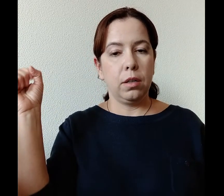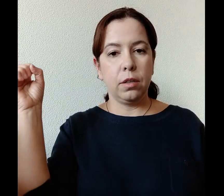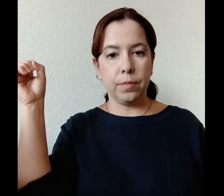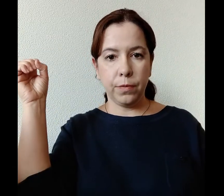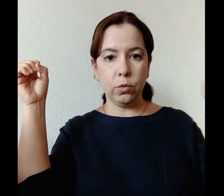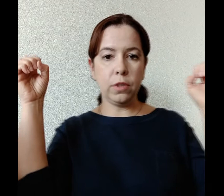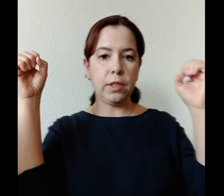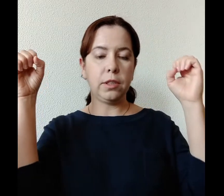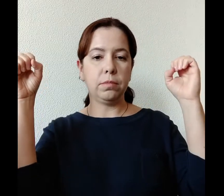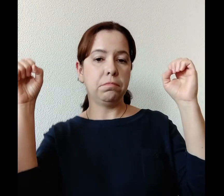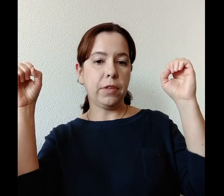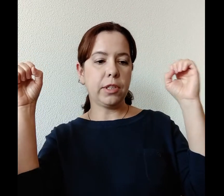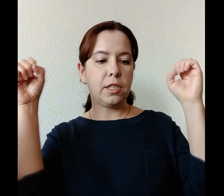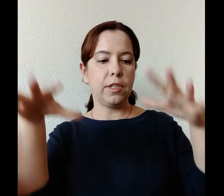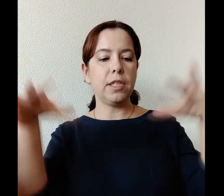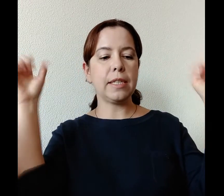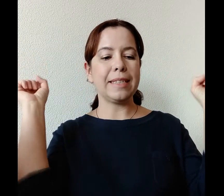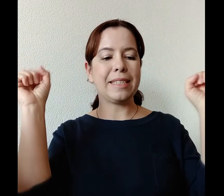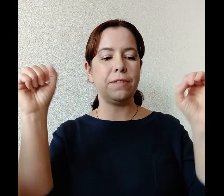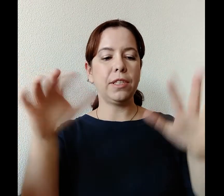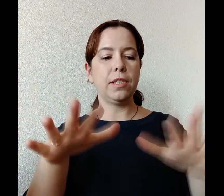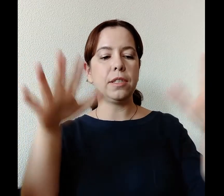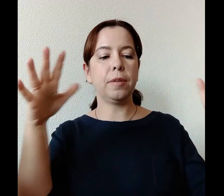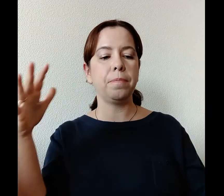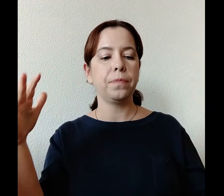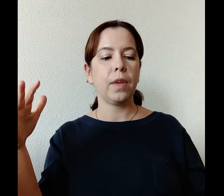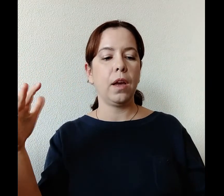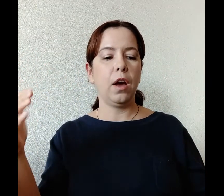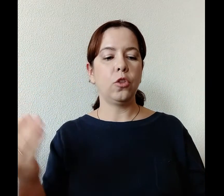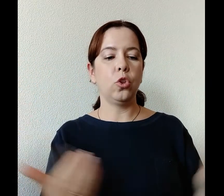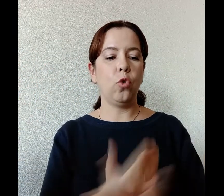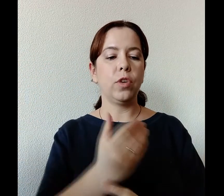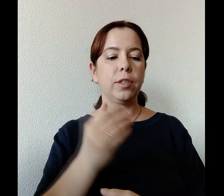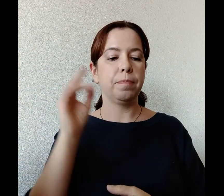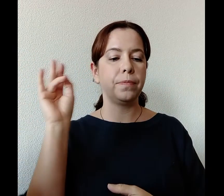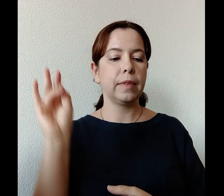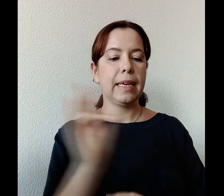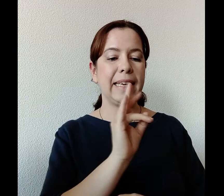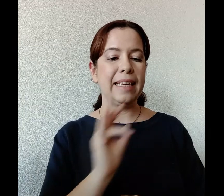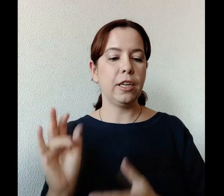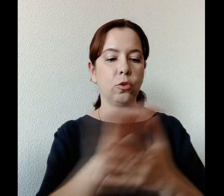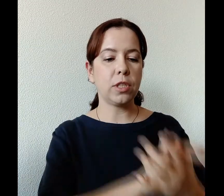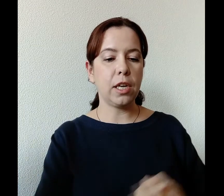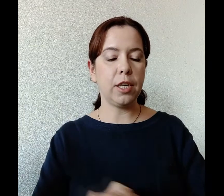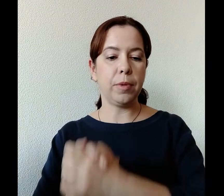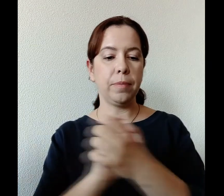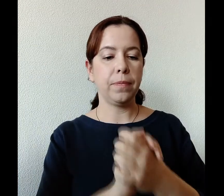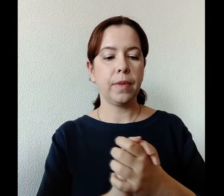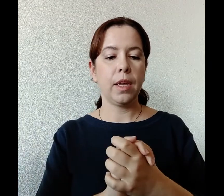Ну, давайте, наверное, «Святиси, святиси, Новый Иерусалиме».